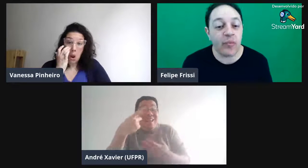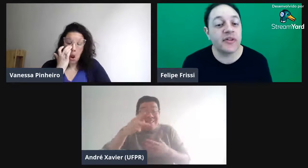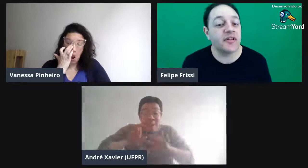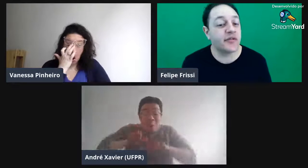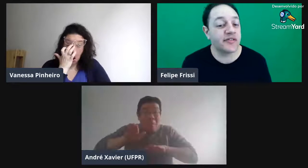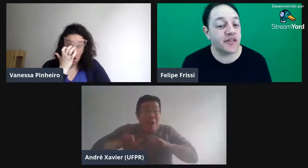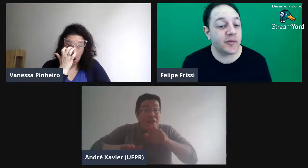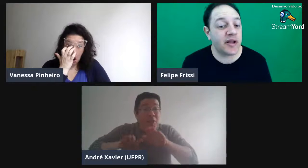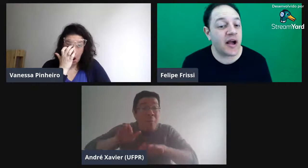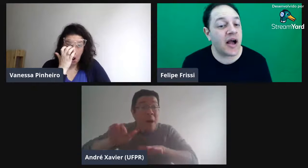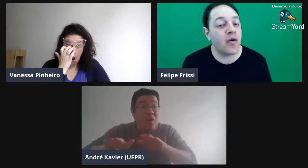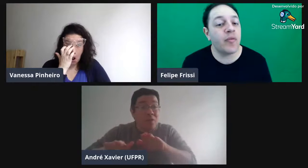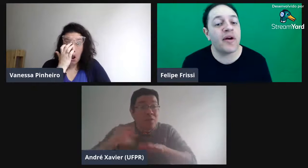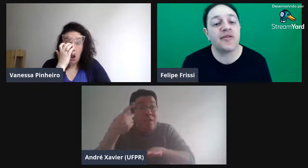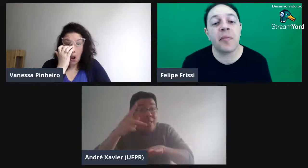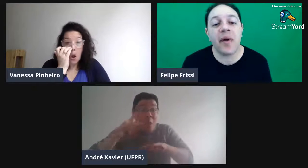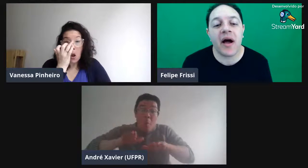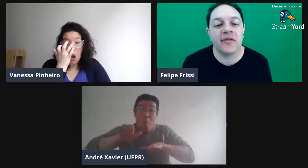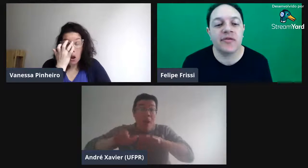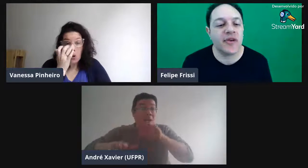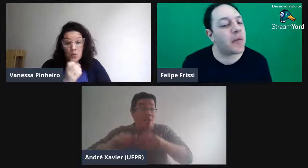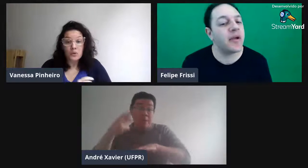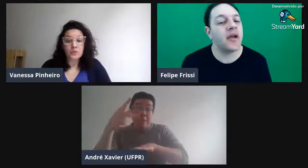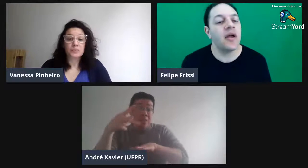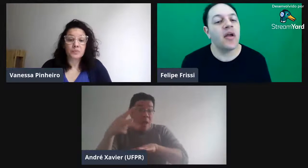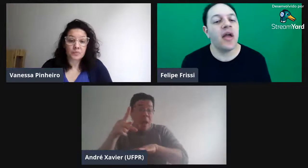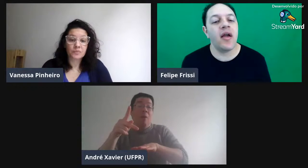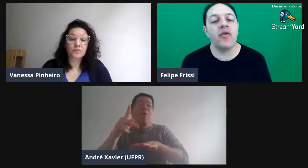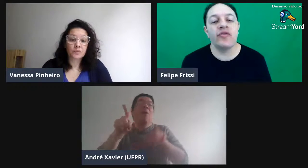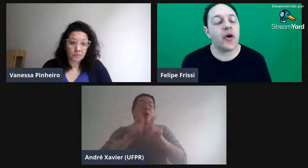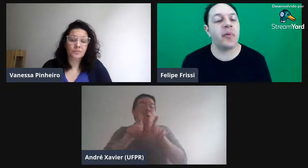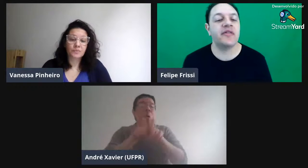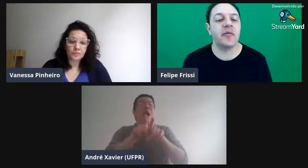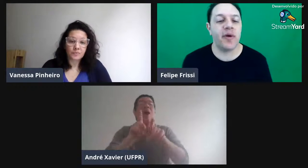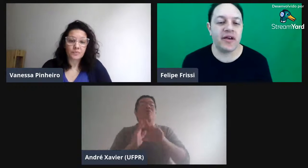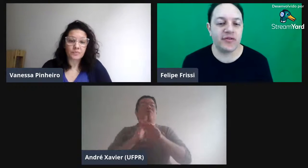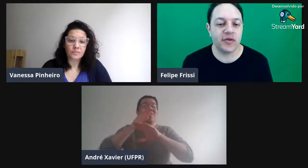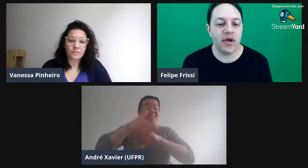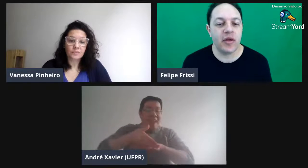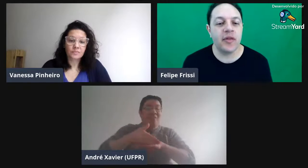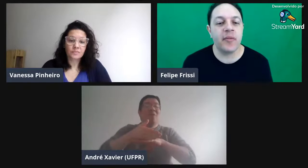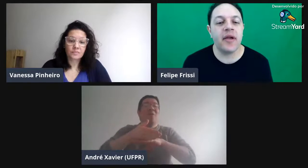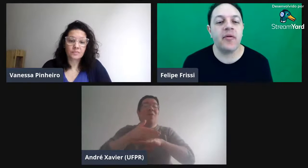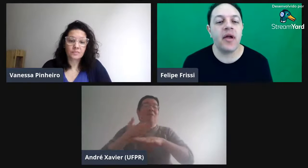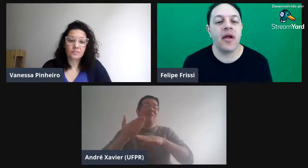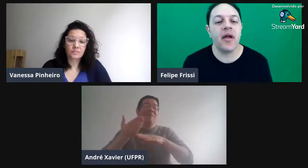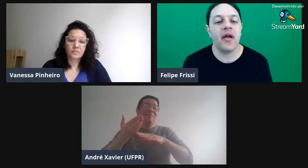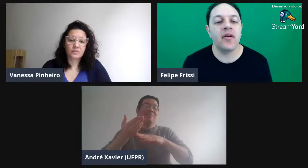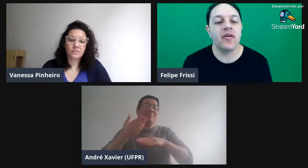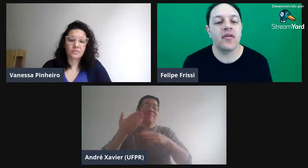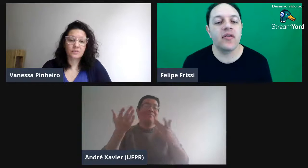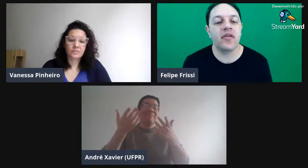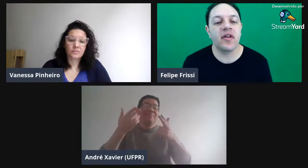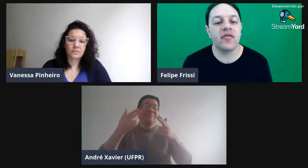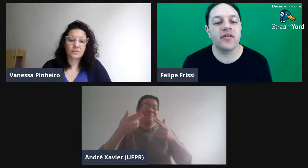importante você explicar o passo a passo, sabe? O seu passo a passo. Também, que nem você